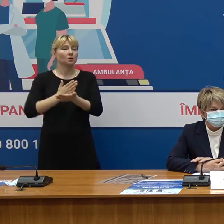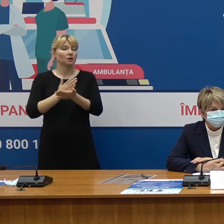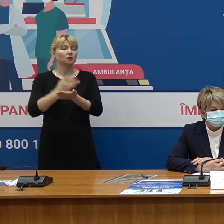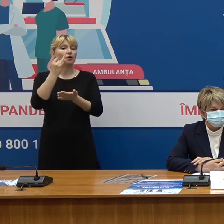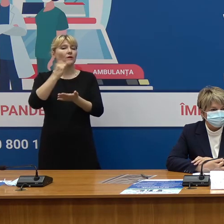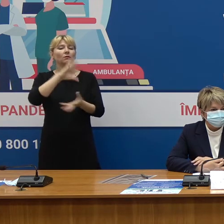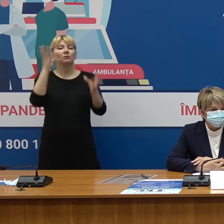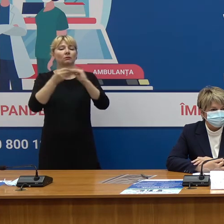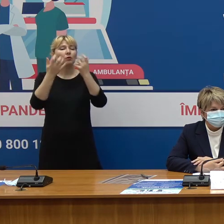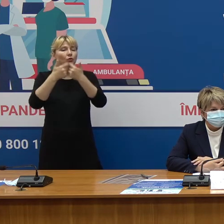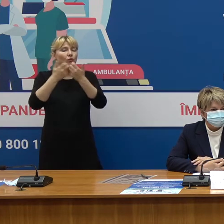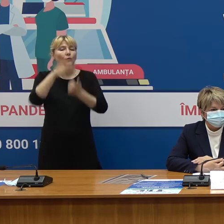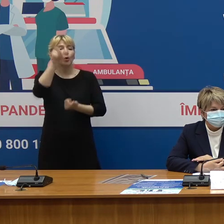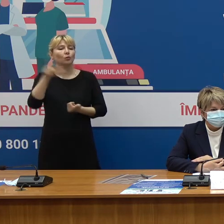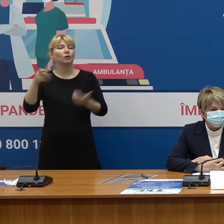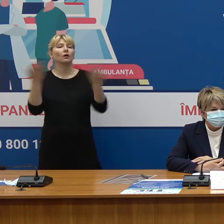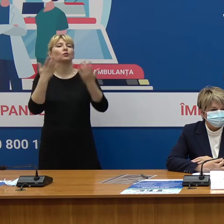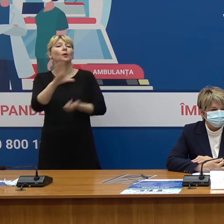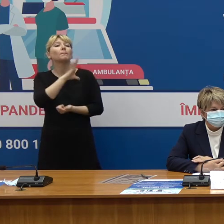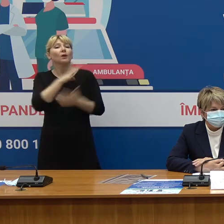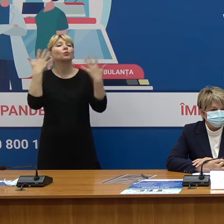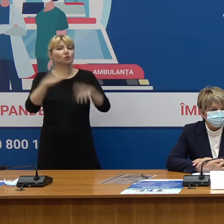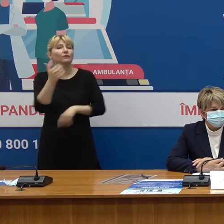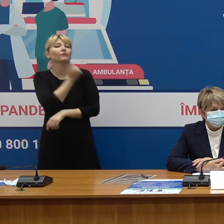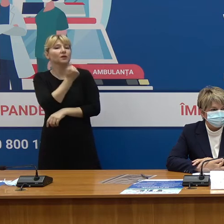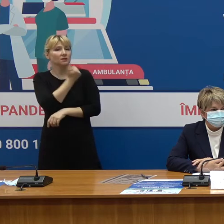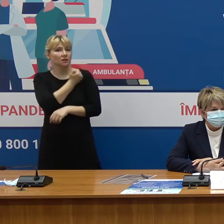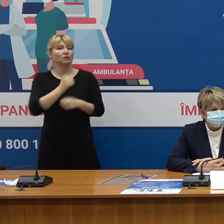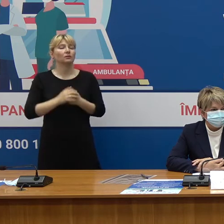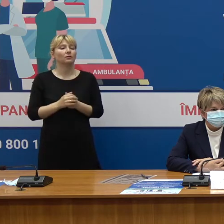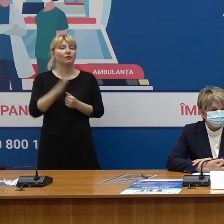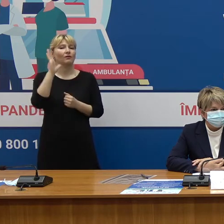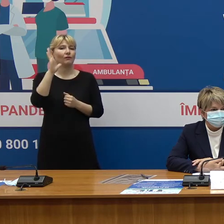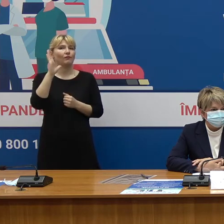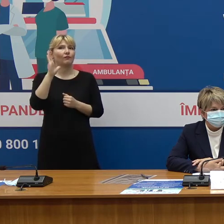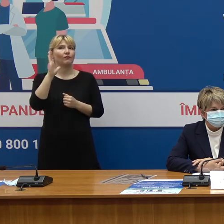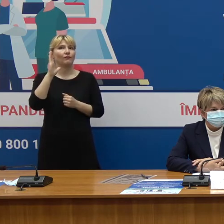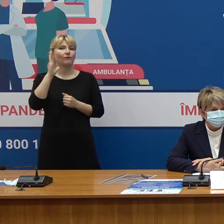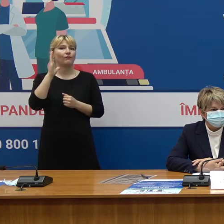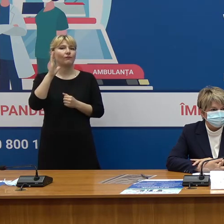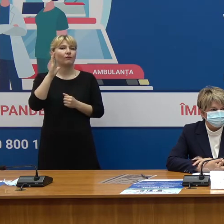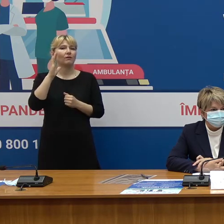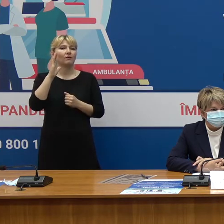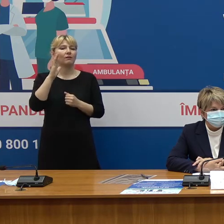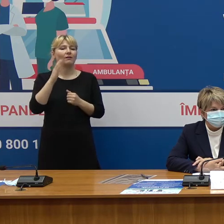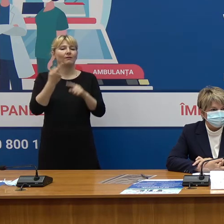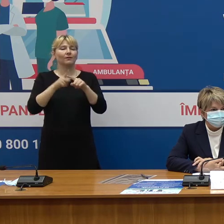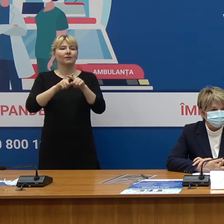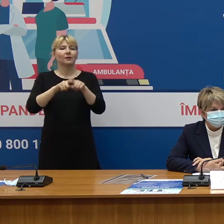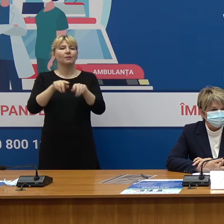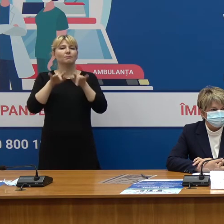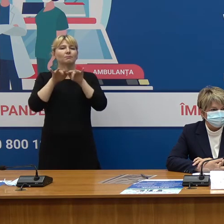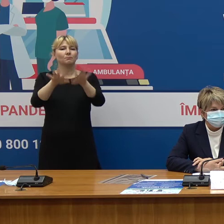număr de persoane care au fost vaccinate în cadrul maratoanilor de vaccinare